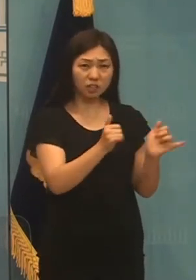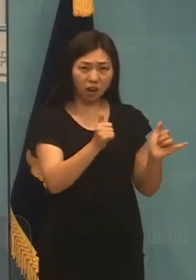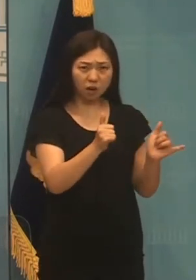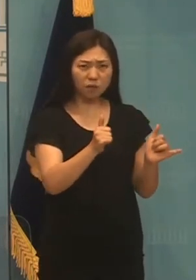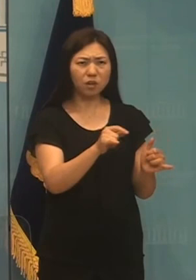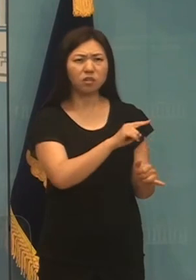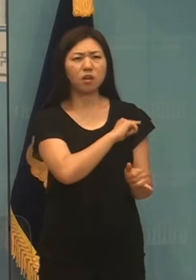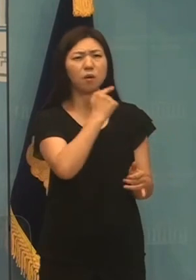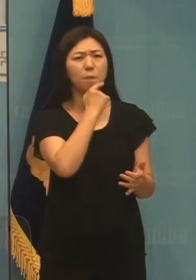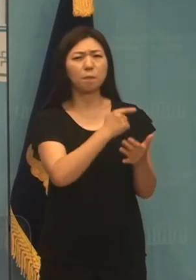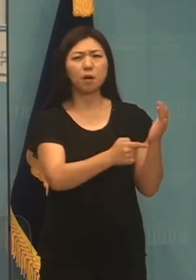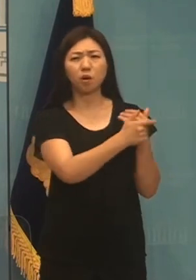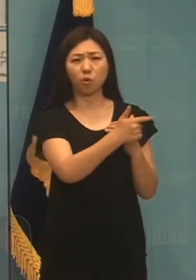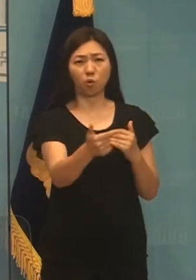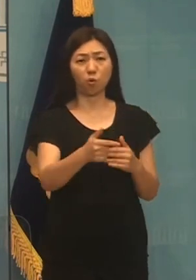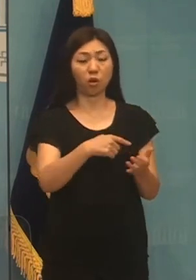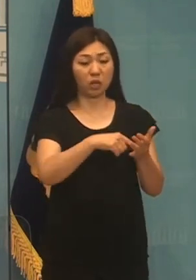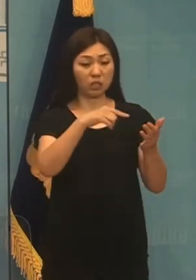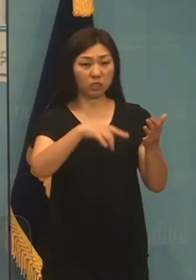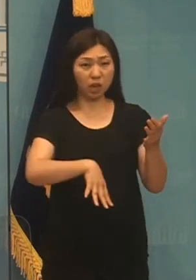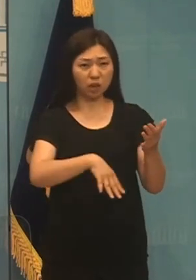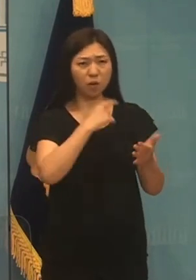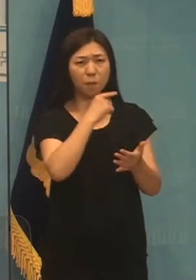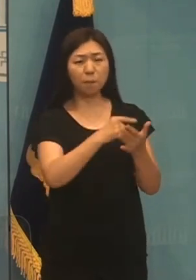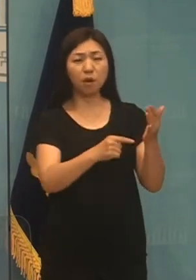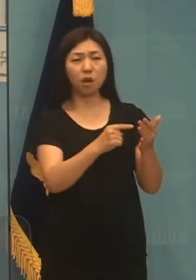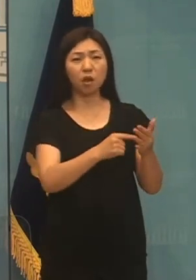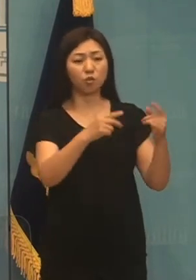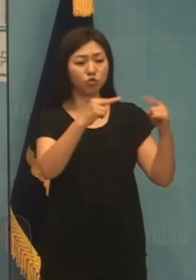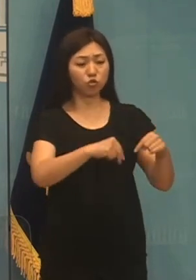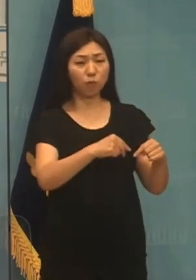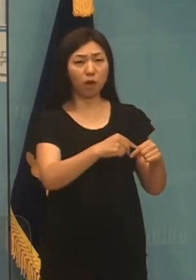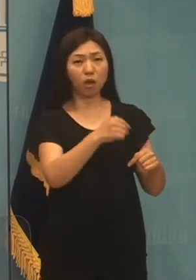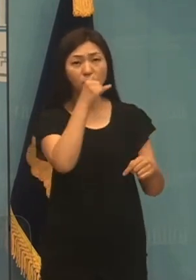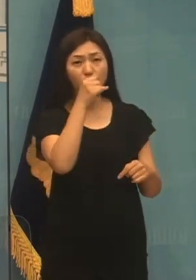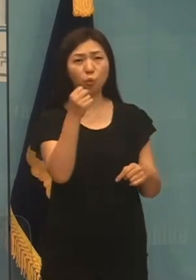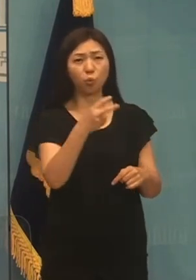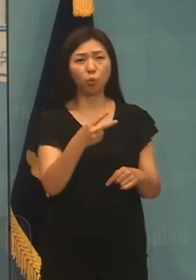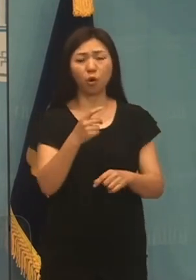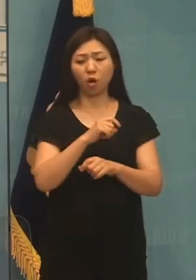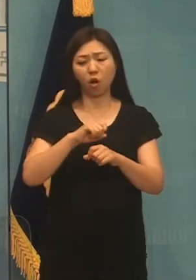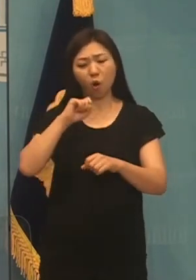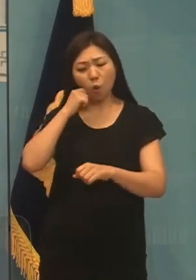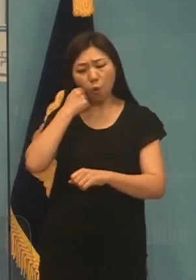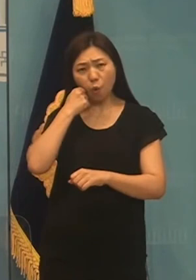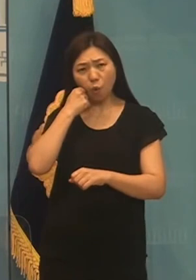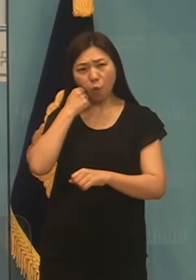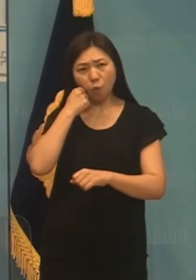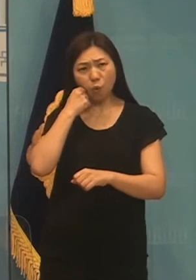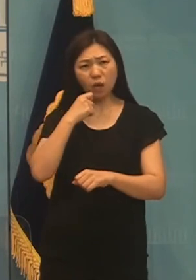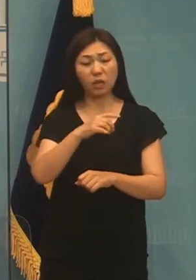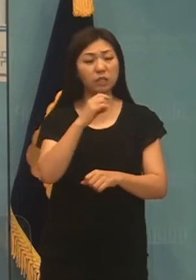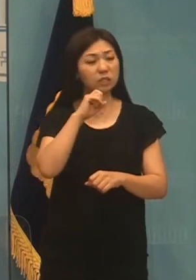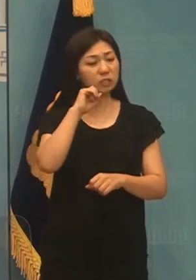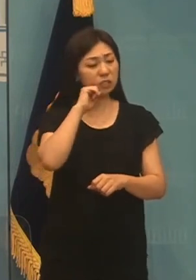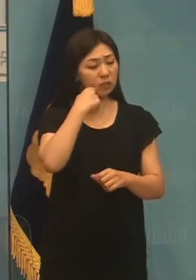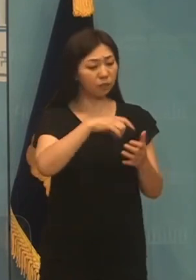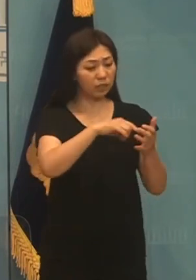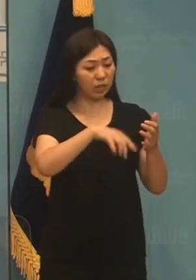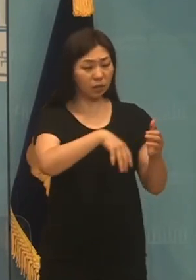세제택은 더 많이 피해를 보고 어려운 곳에 더 돌아가는 것이 맞습니다.